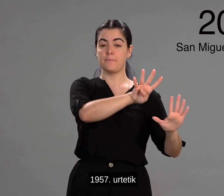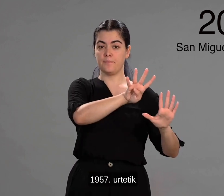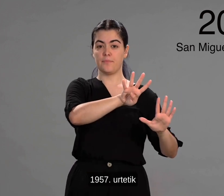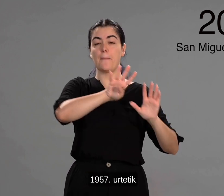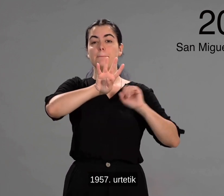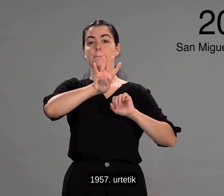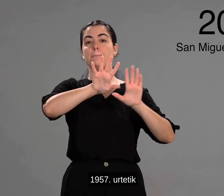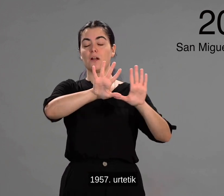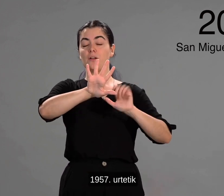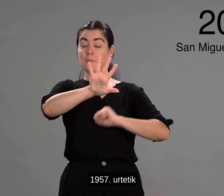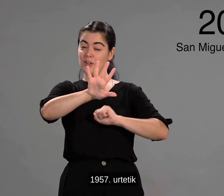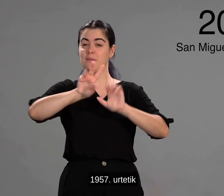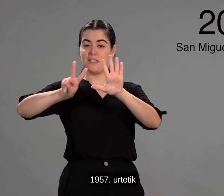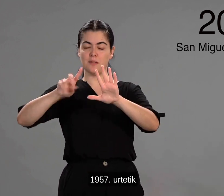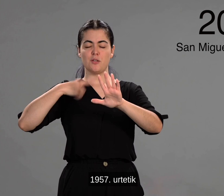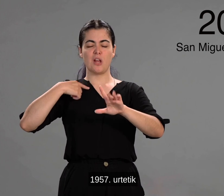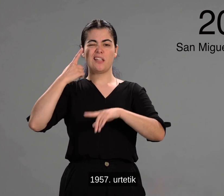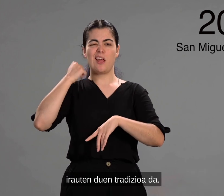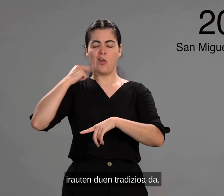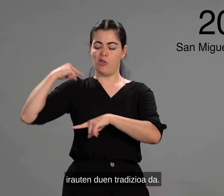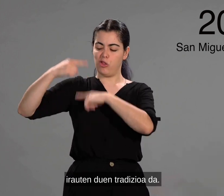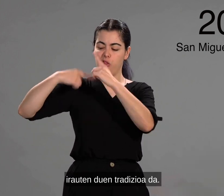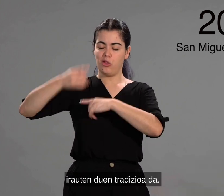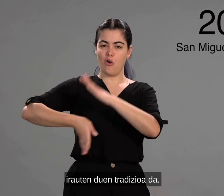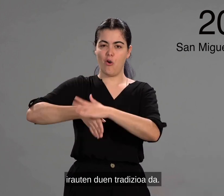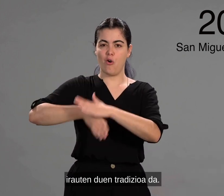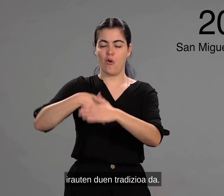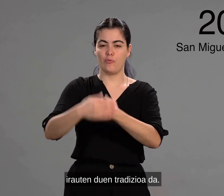Mila bederatzire untaberrogeita mazazpigarren urtetik irauten duen tradizioa da.